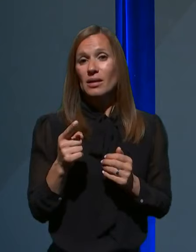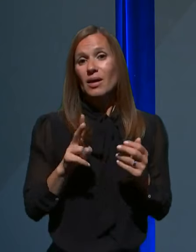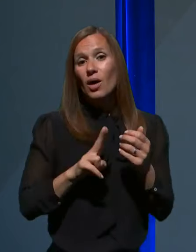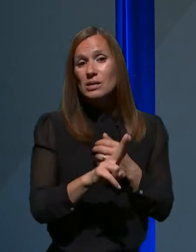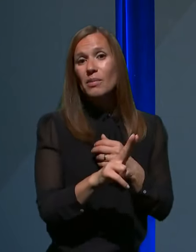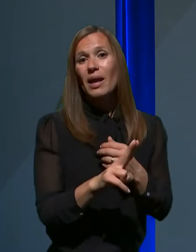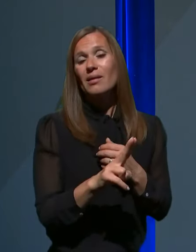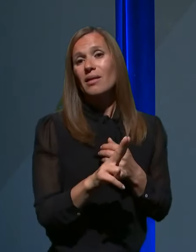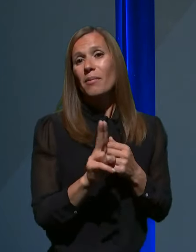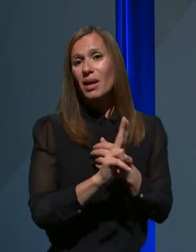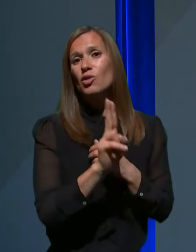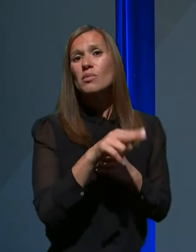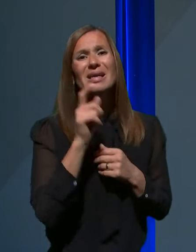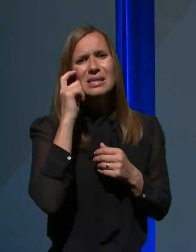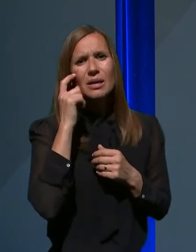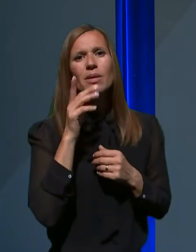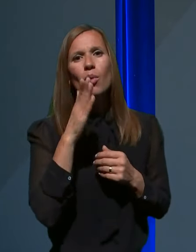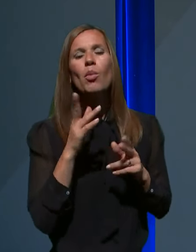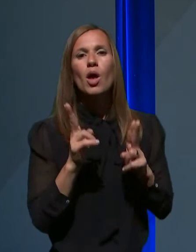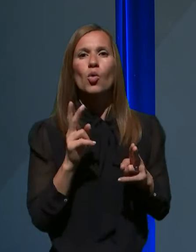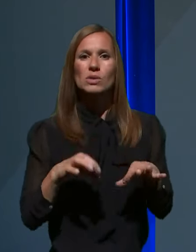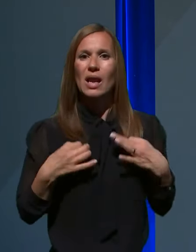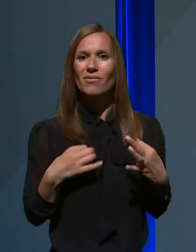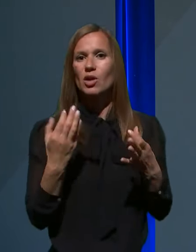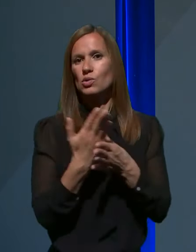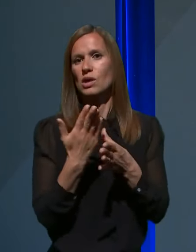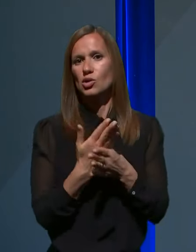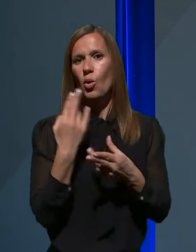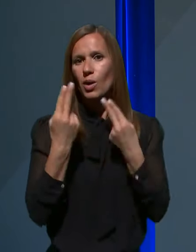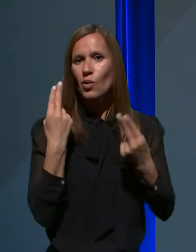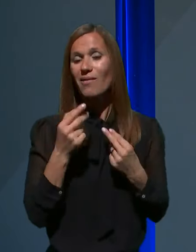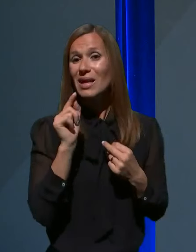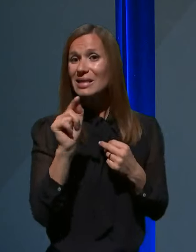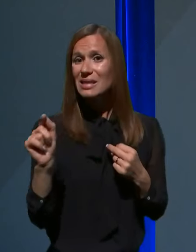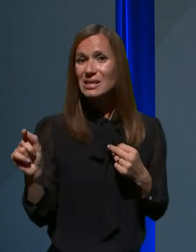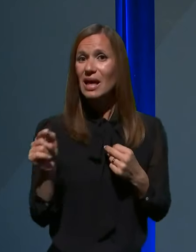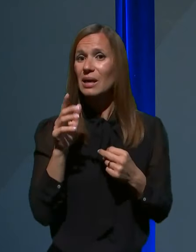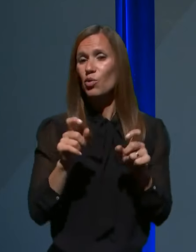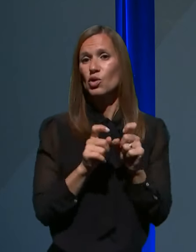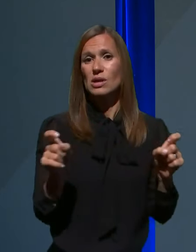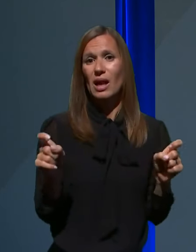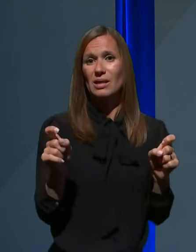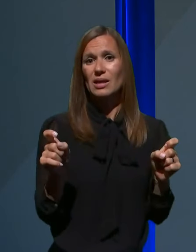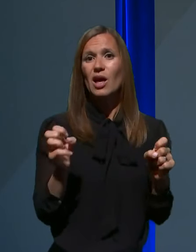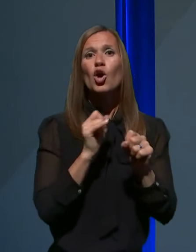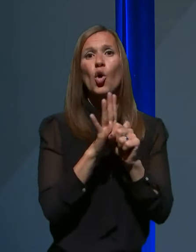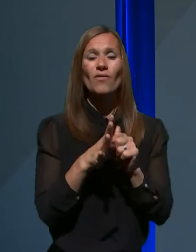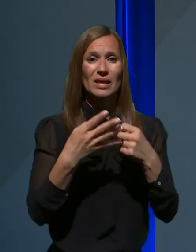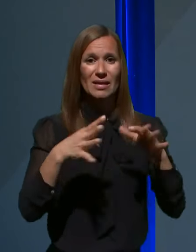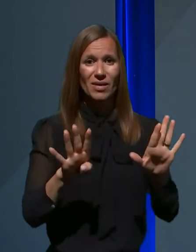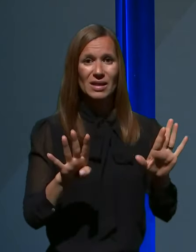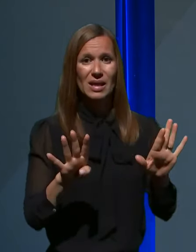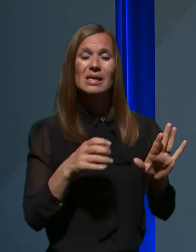bomo lahko zdravli in ustrezno obravnavali tiste, ki bodo zaradi COVID-19 pač